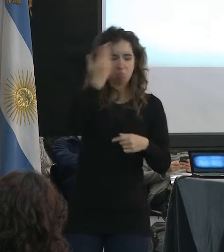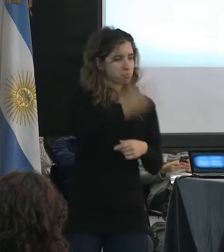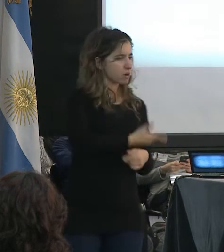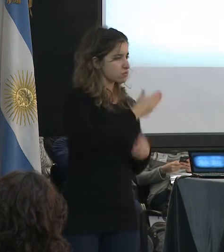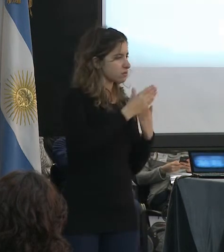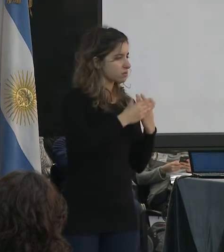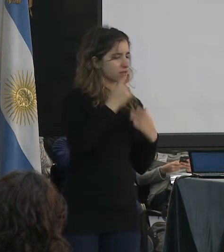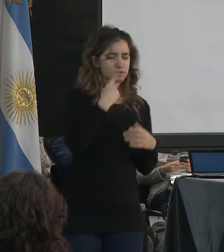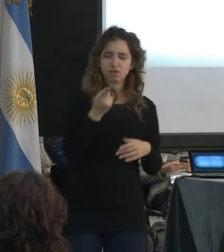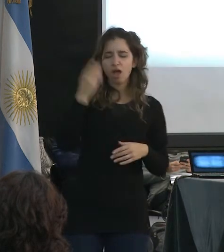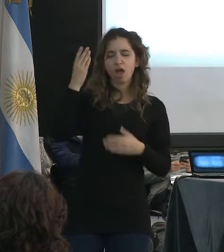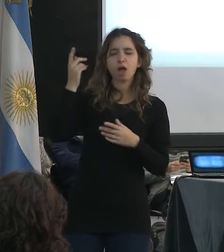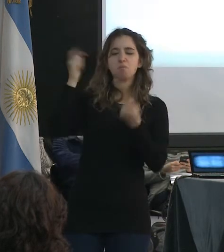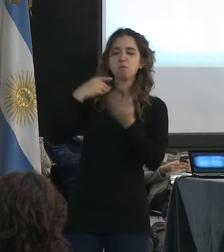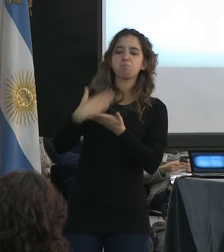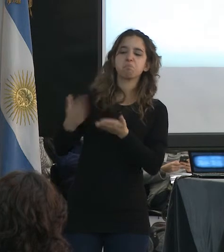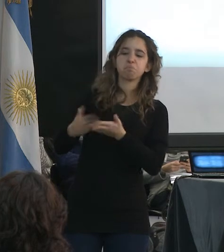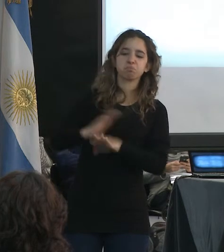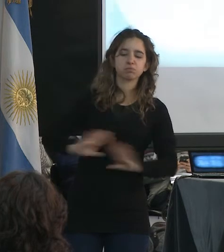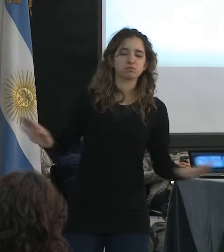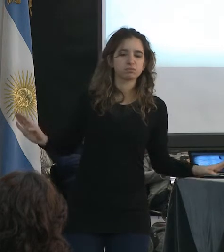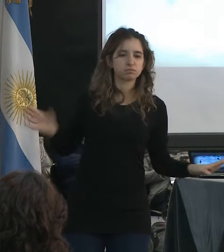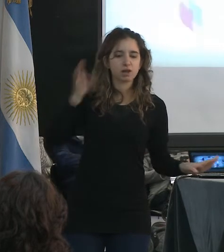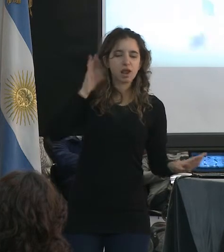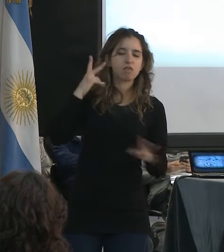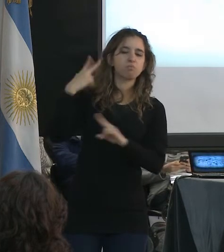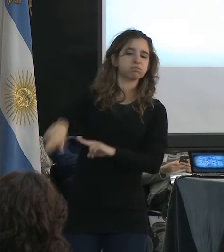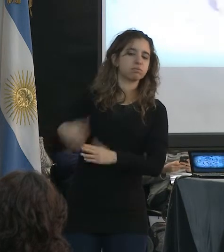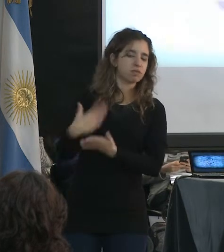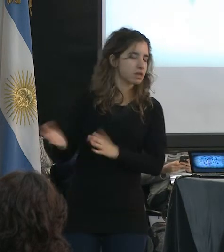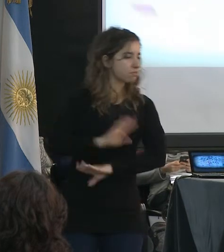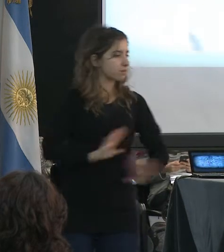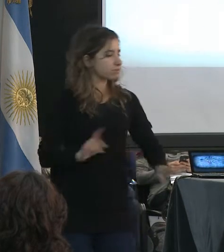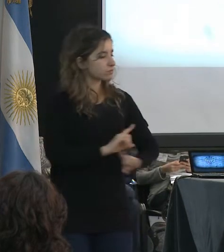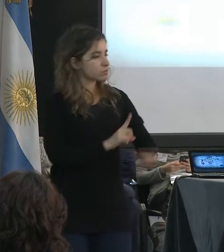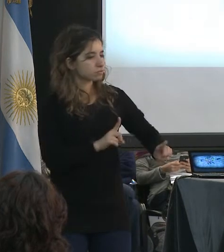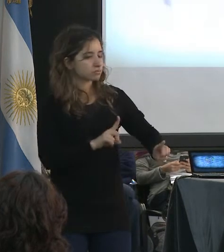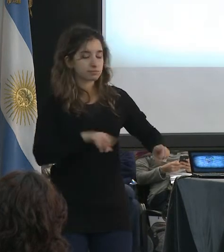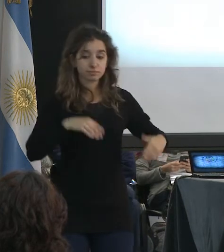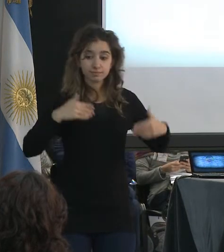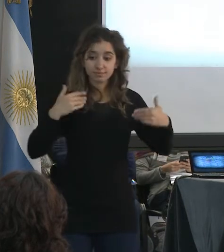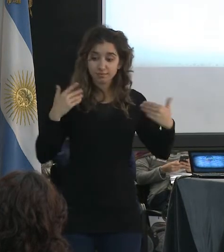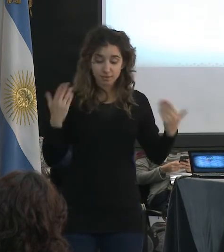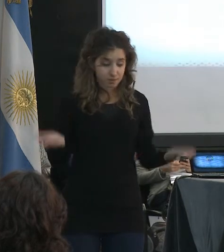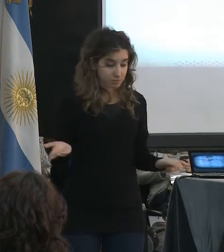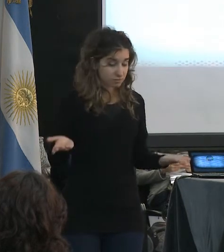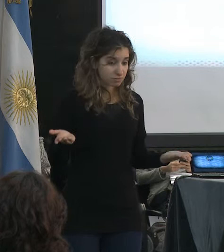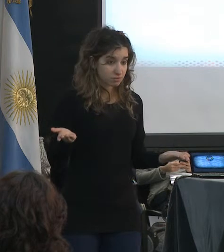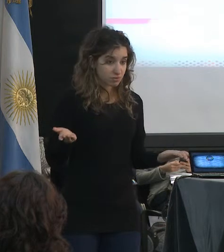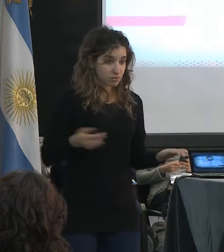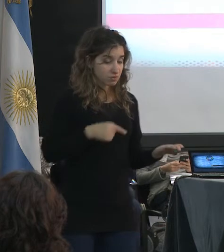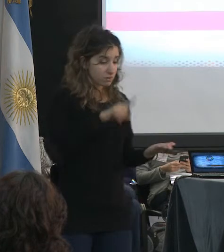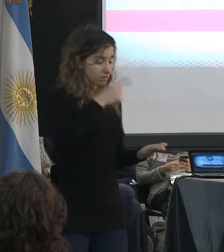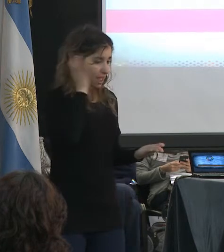es una discriminación el hecho de silenciar alguna de las radios. Entonces estamos prácticamente siendo